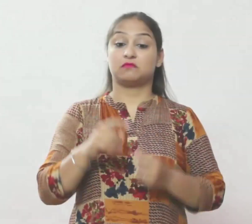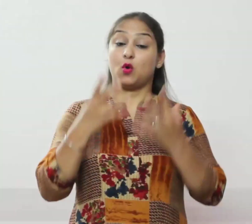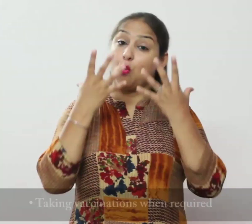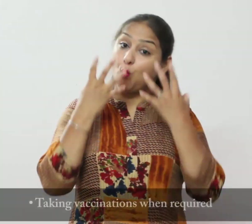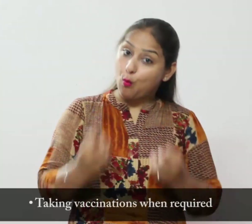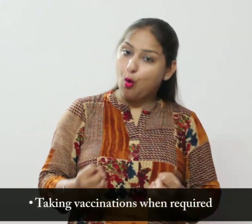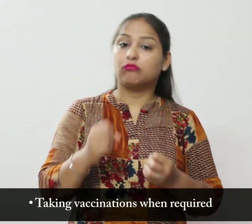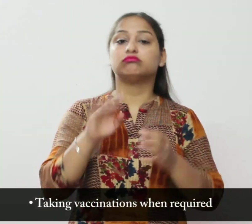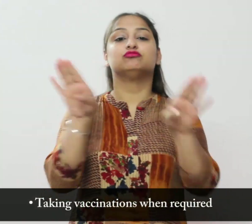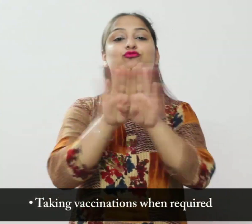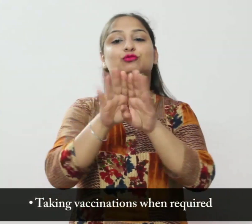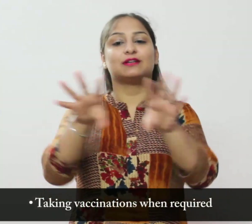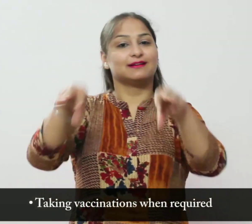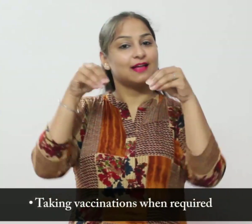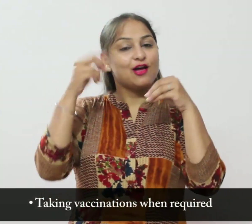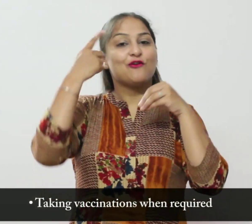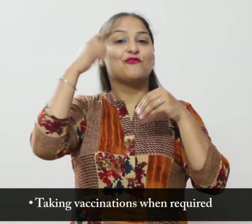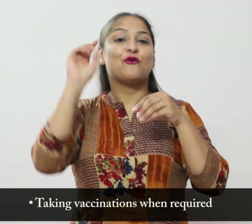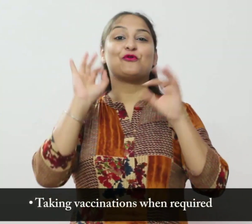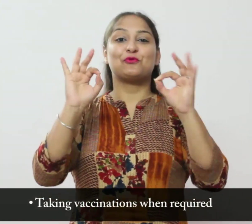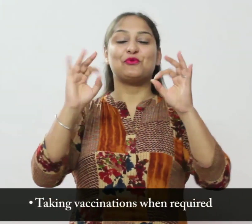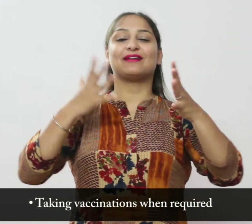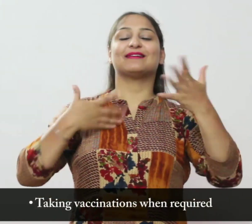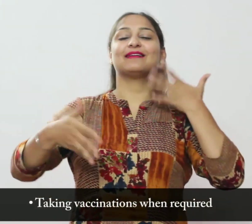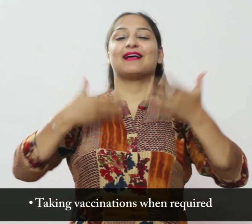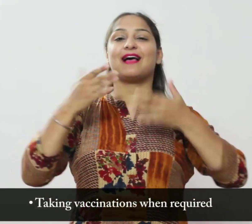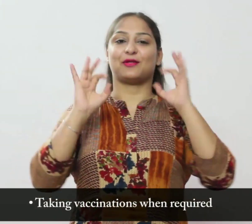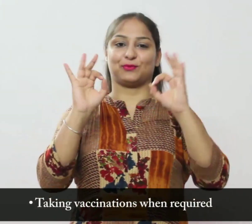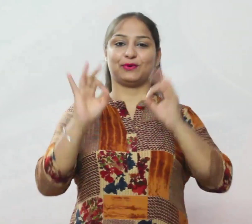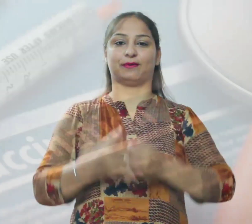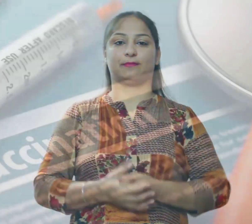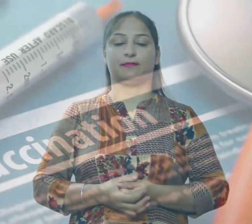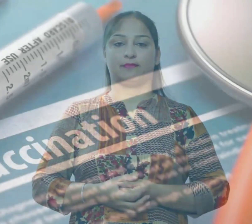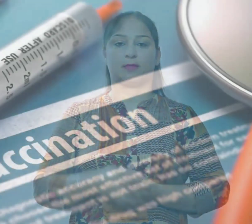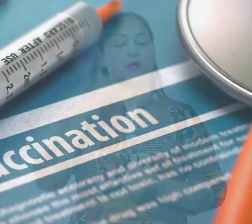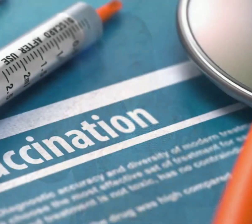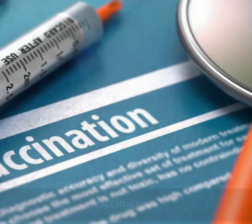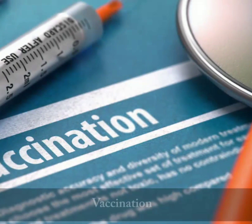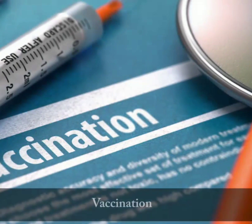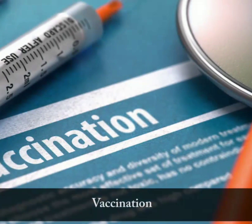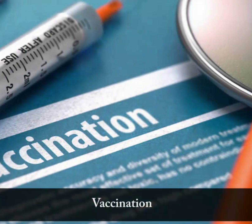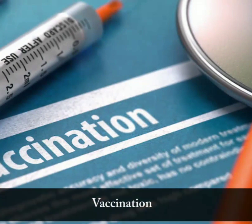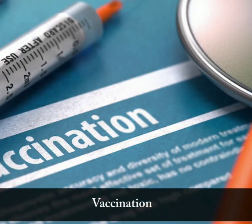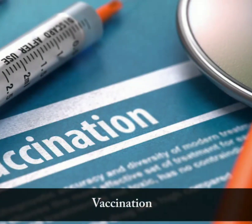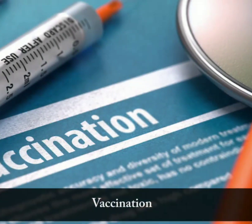आविशक्ता पढ़ने पर टीका करण करें टीका